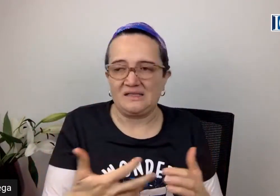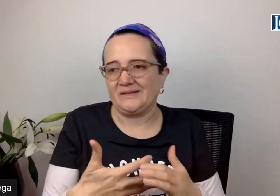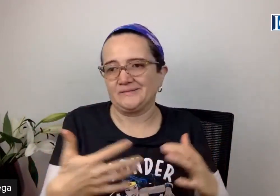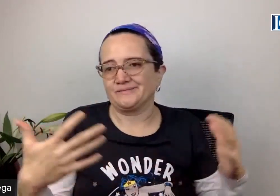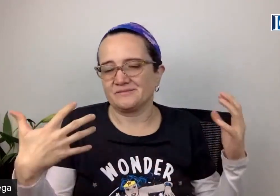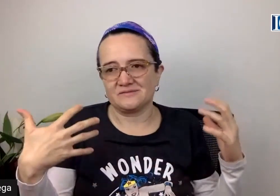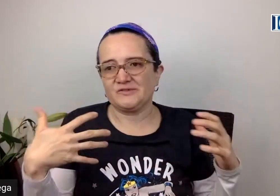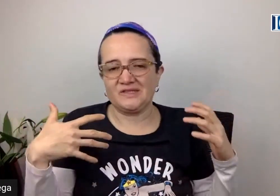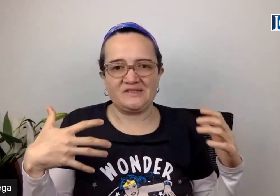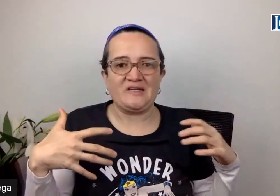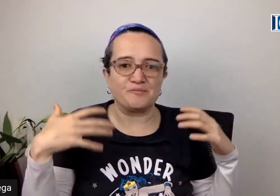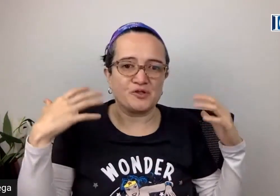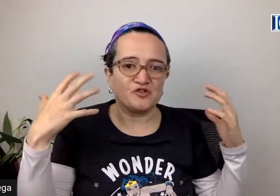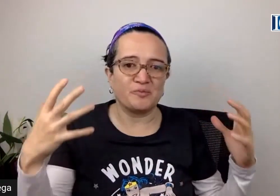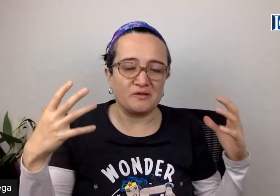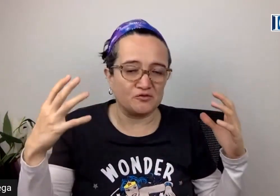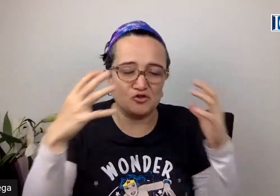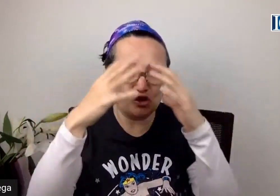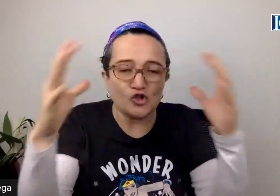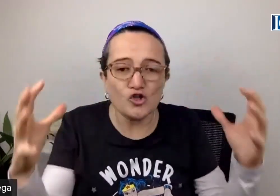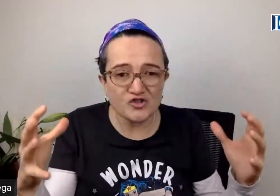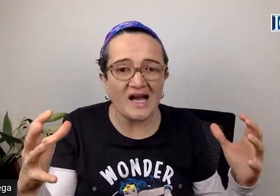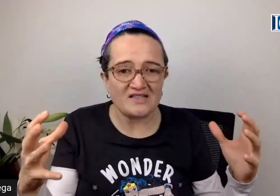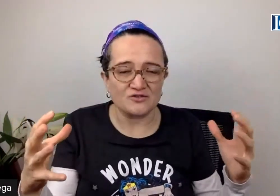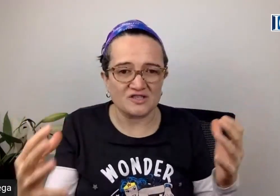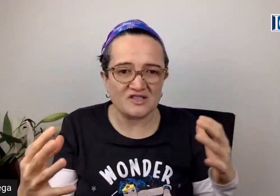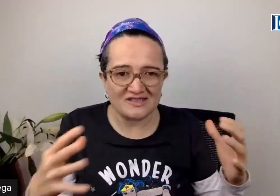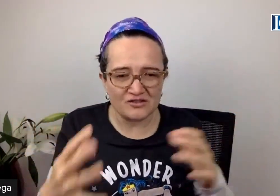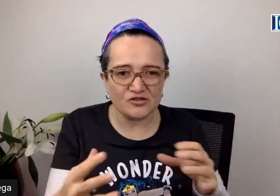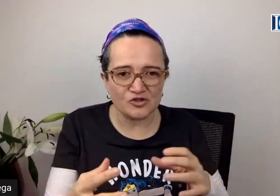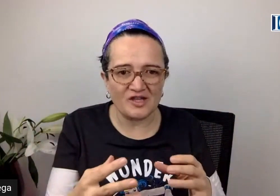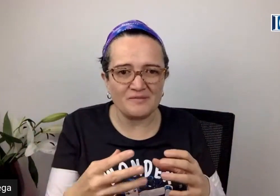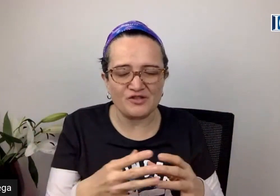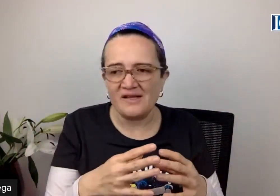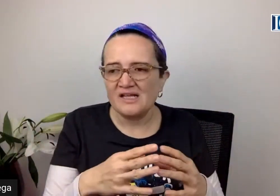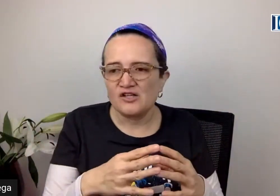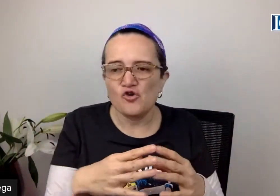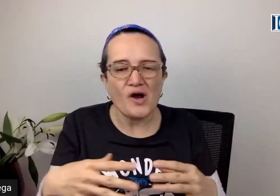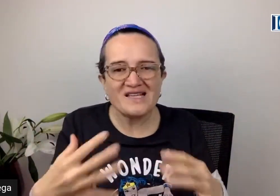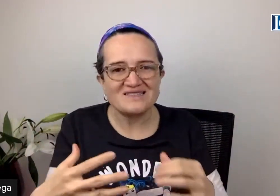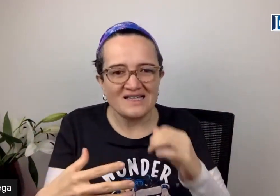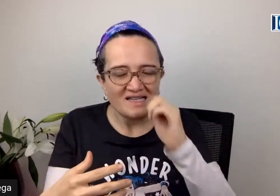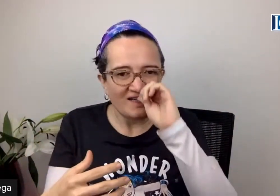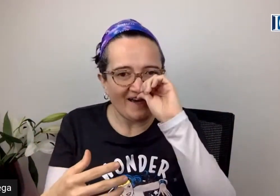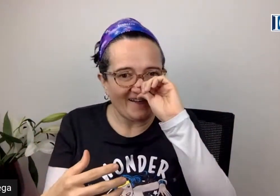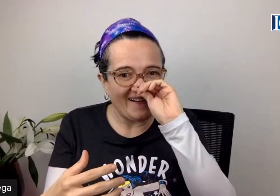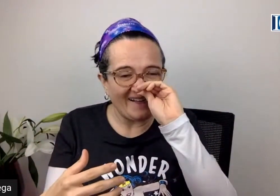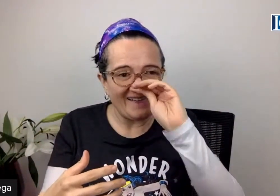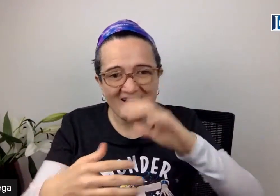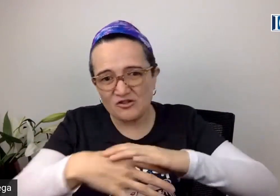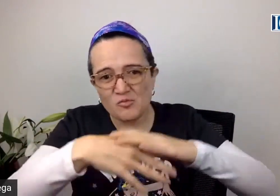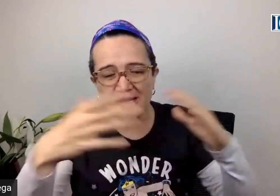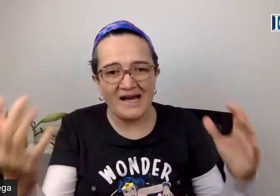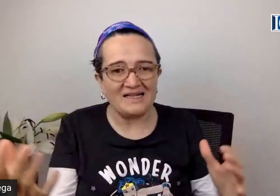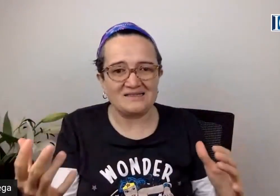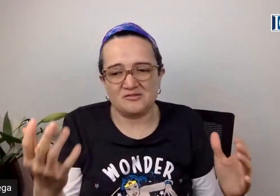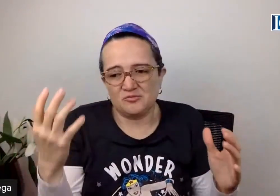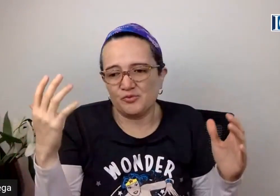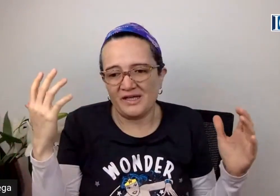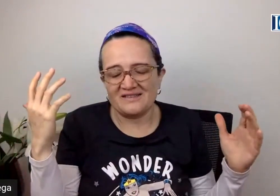que se le ponen... No en todos los casos, ese es otro tema. O sea, no es la generalidad como era, como podían